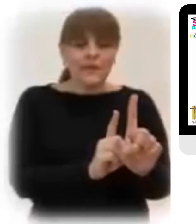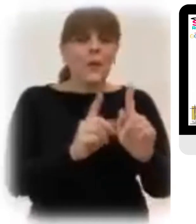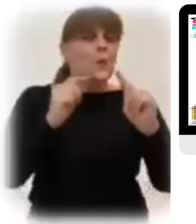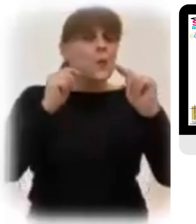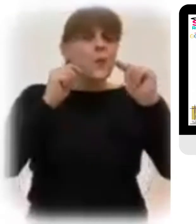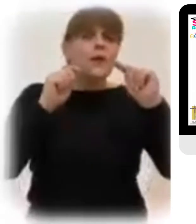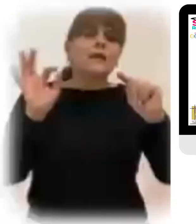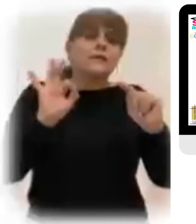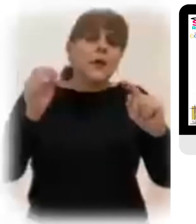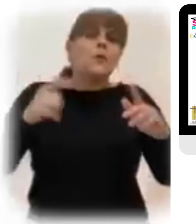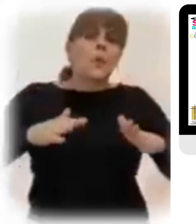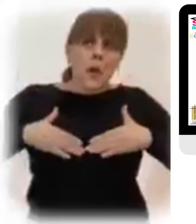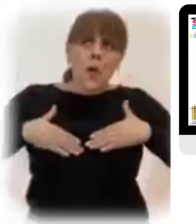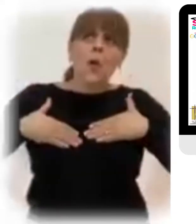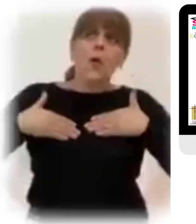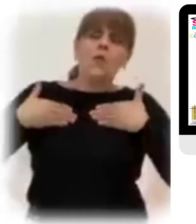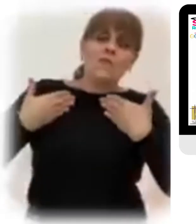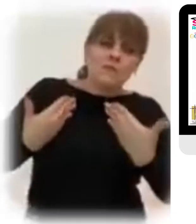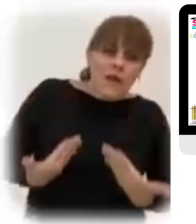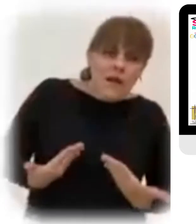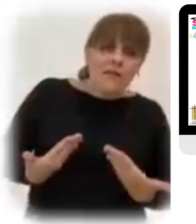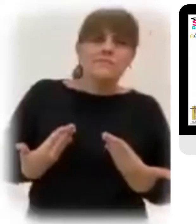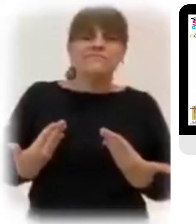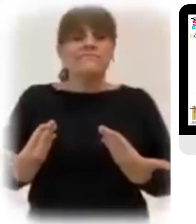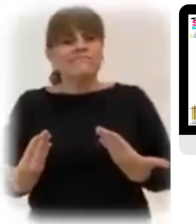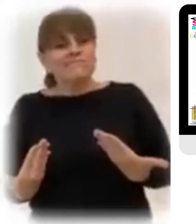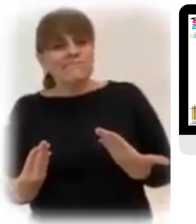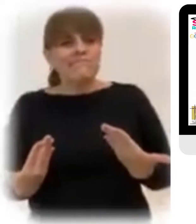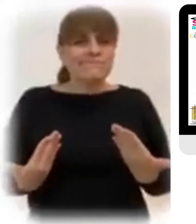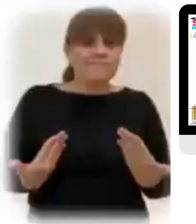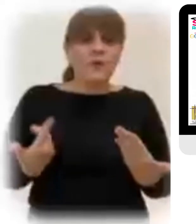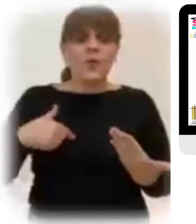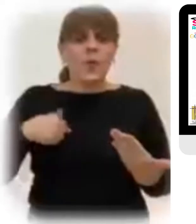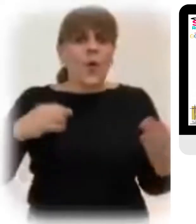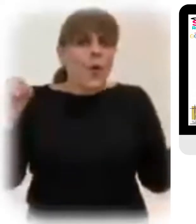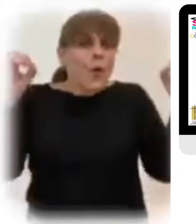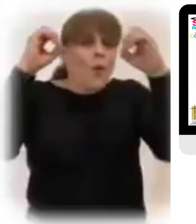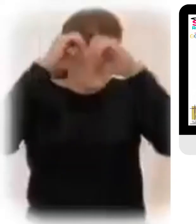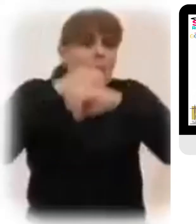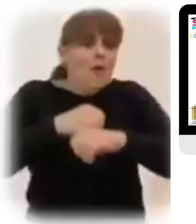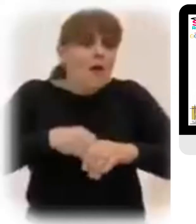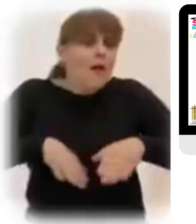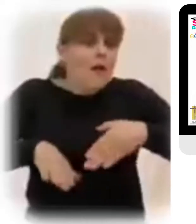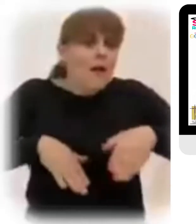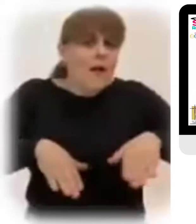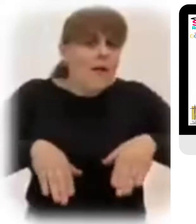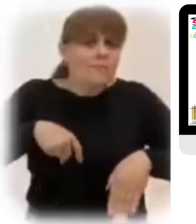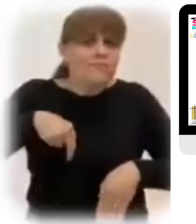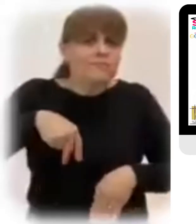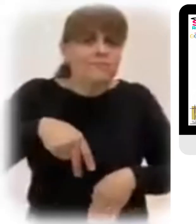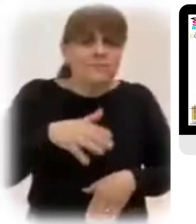desesperanza No podemos caminar en las tinieblas Cristo, nuestra luz, ha resucitado